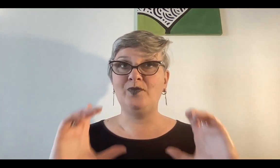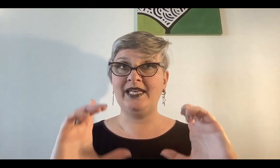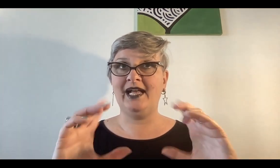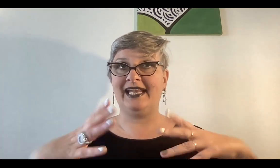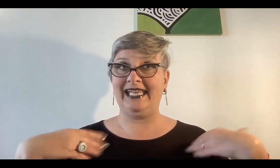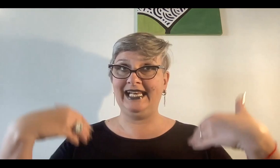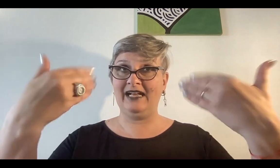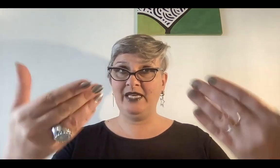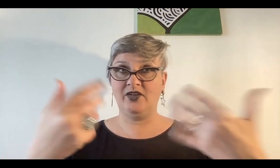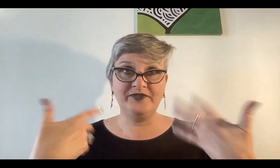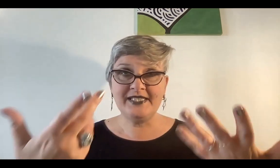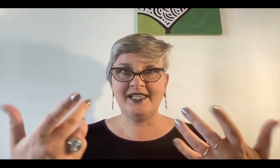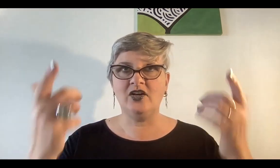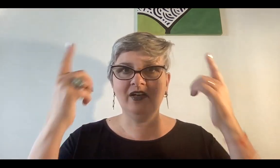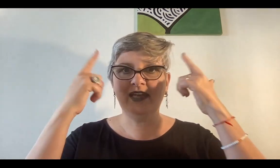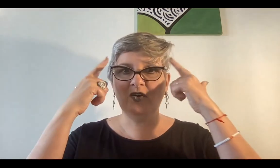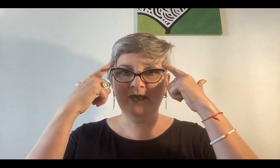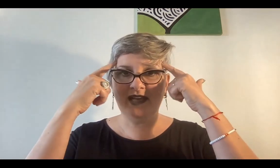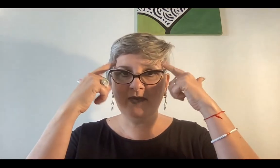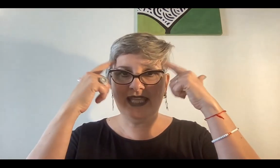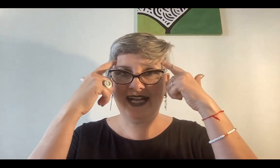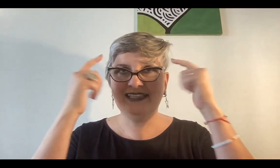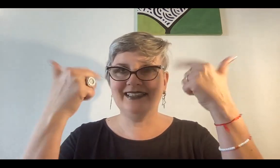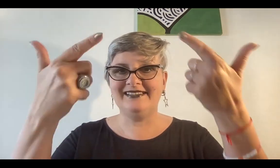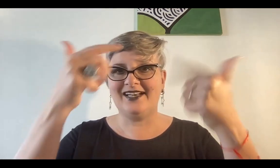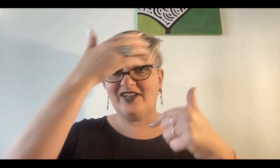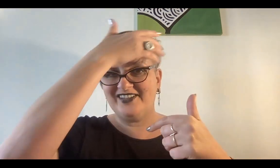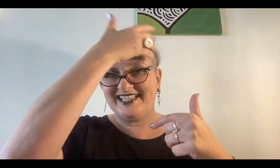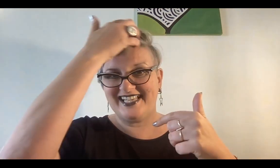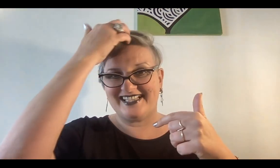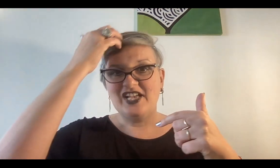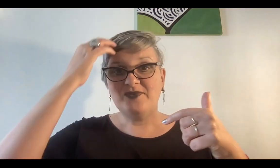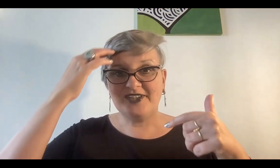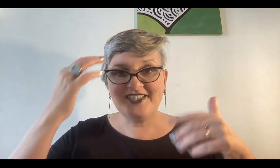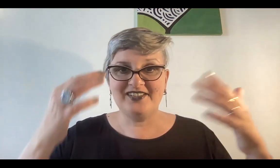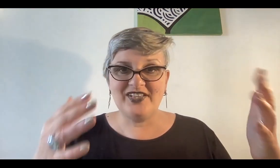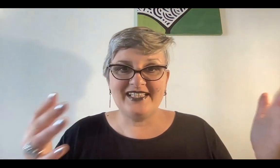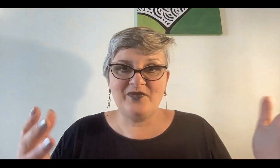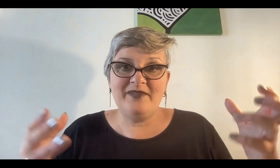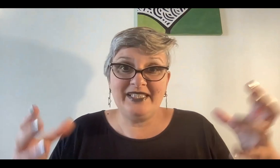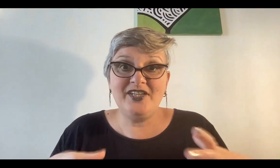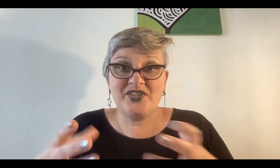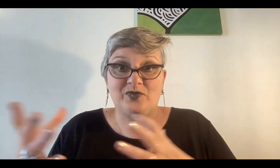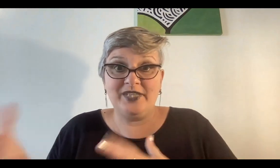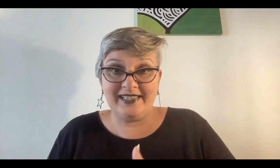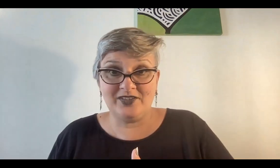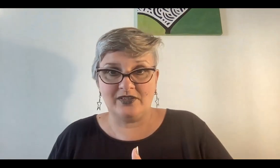iluminar el camino físico e iluminarme de acá de entender lo que voy a hacer. Por eso en todas las escuelas misterios se estudia tanto.